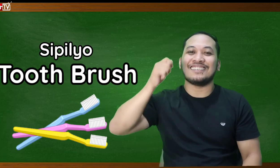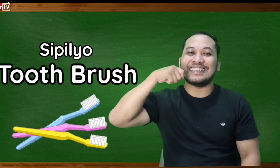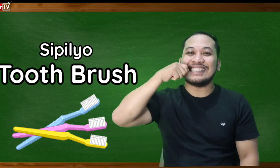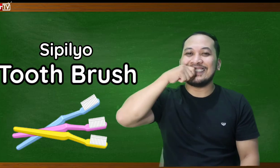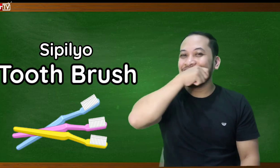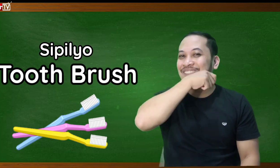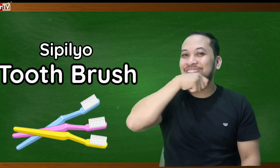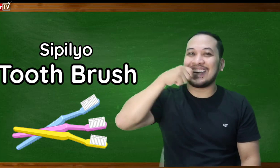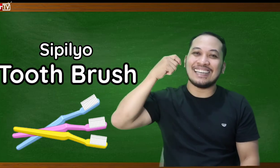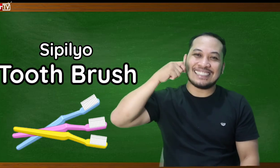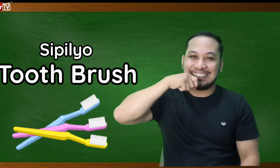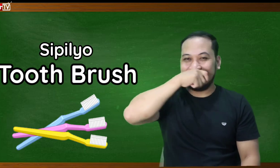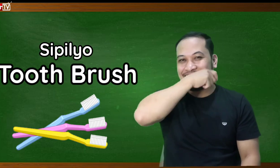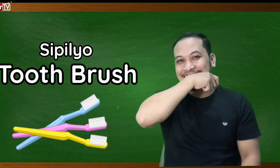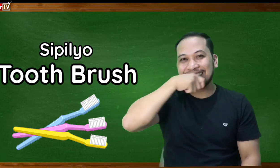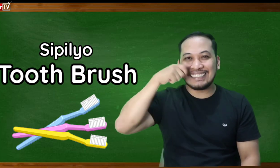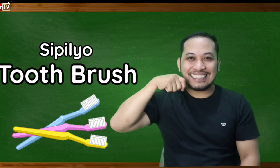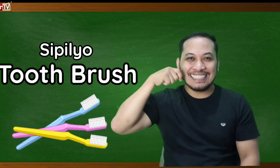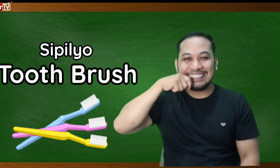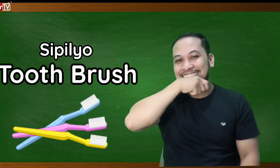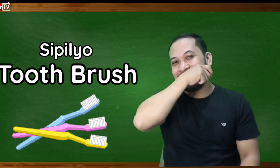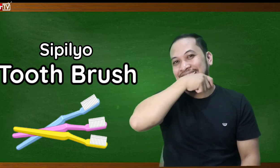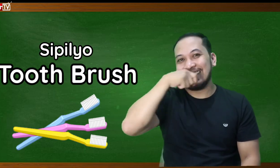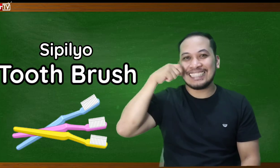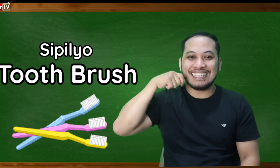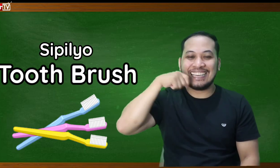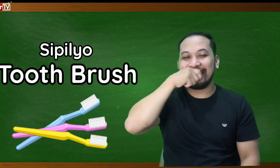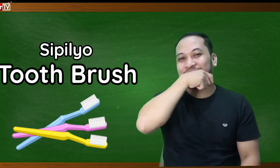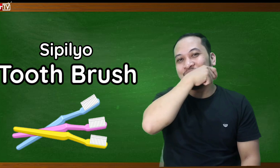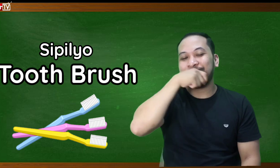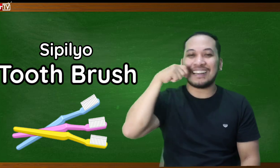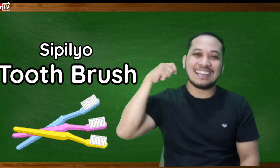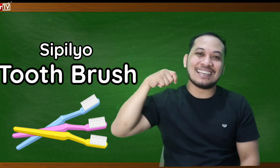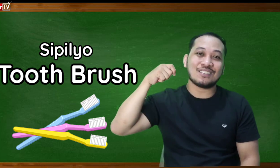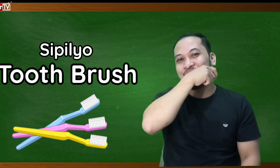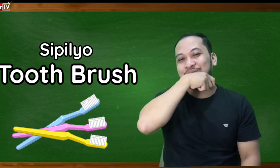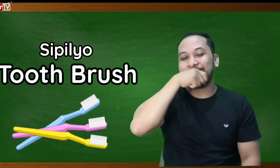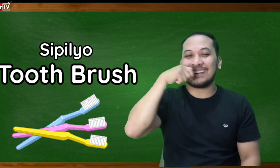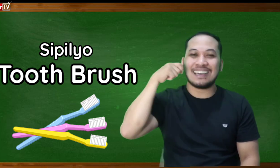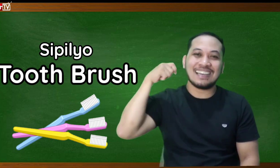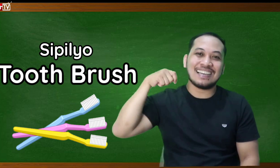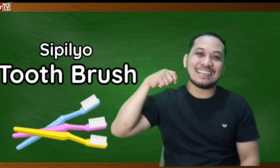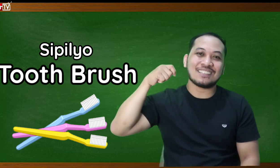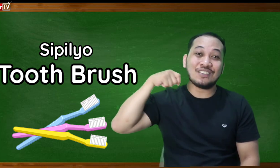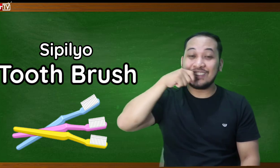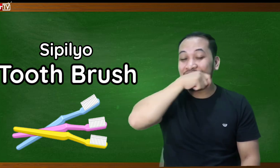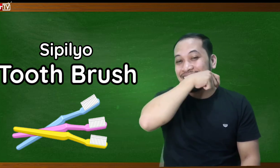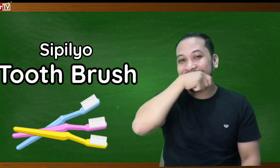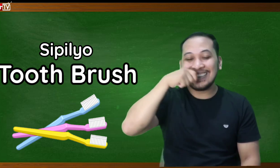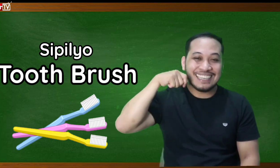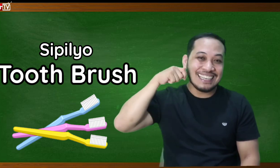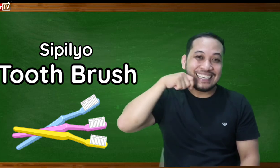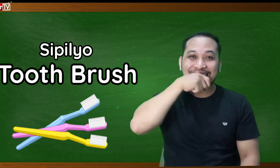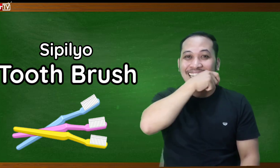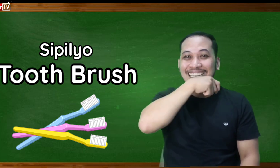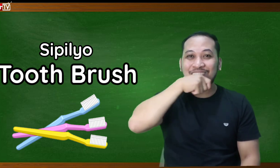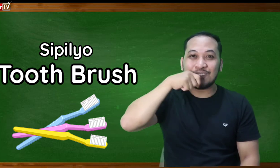toothbrush yes ayan ang toothbrush so ganto lang siya literal toothbrush